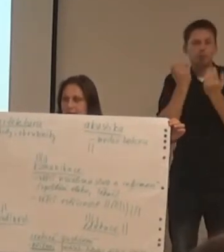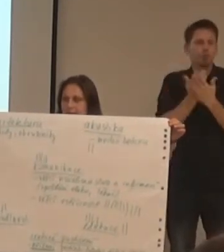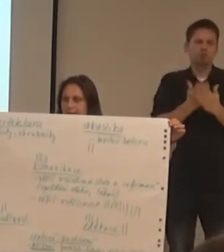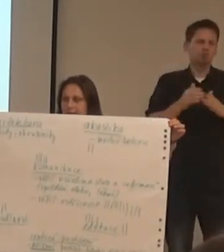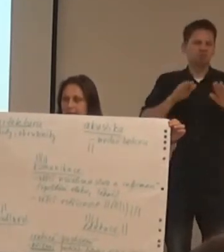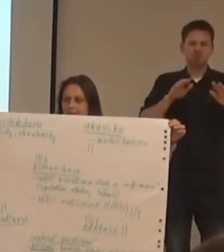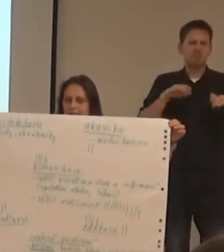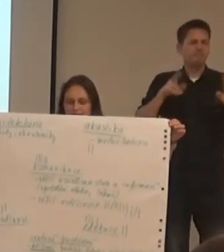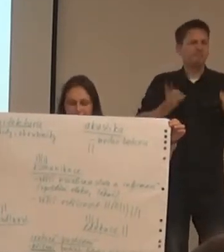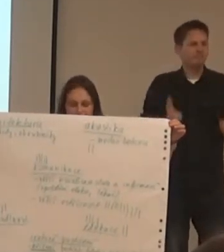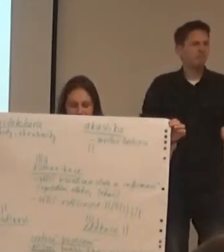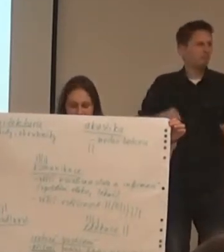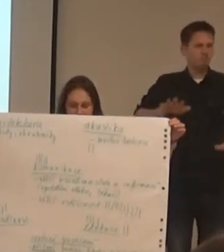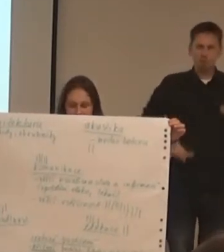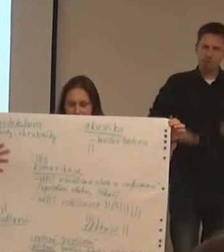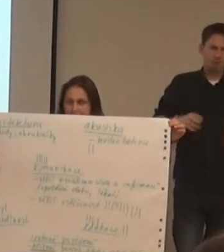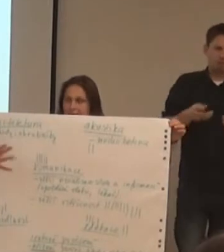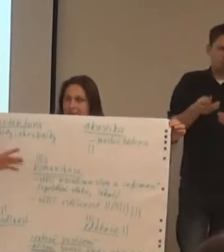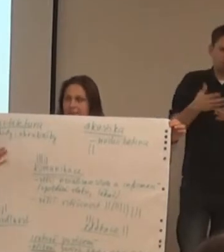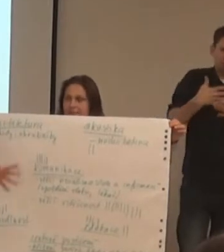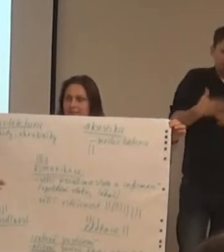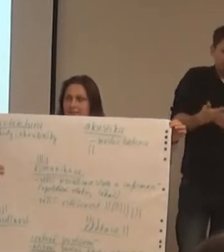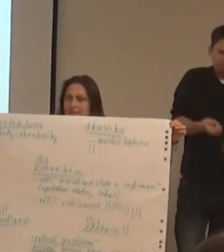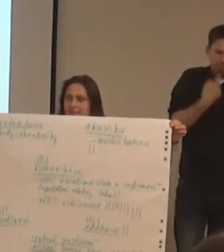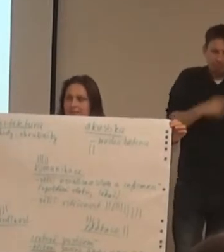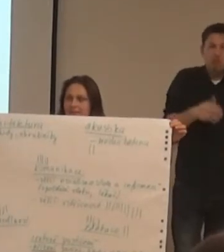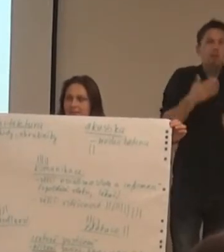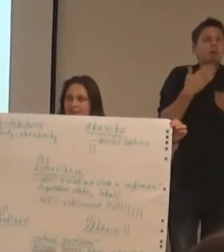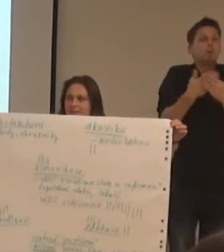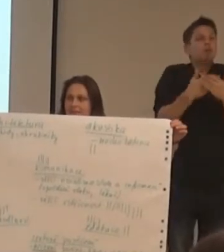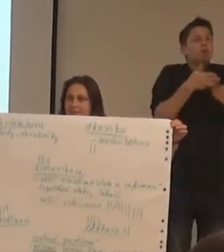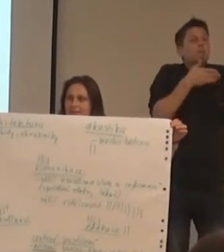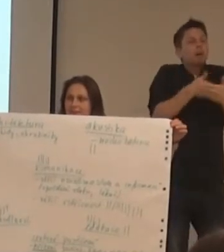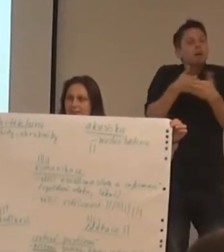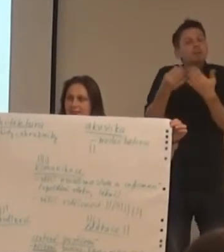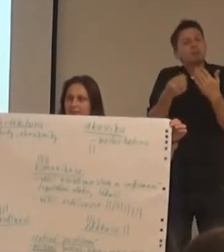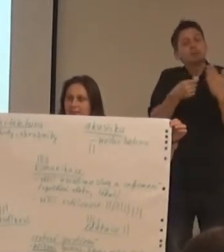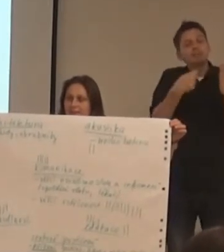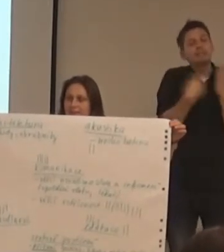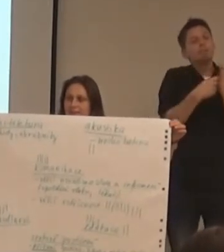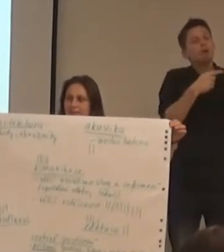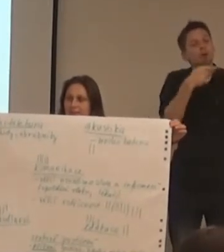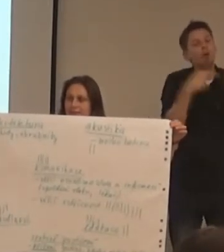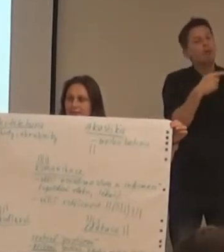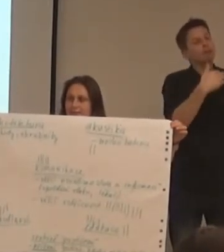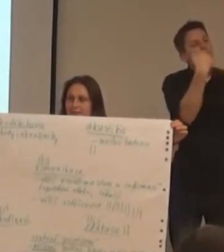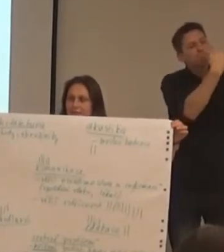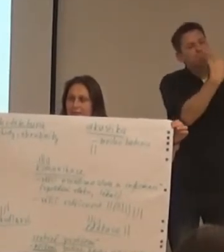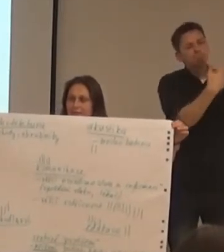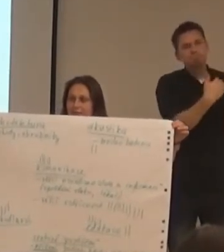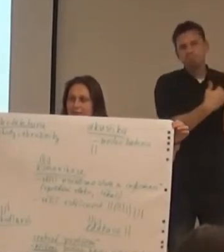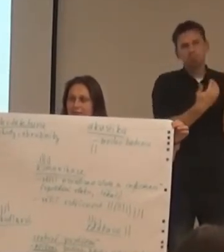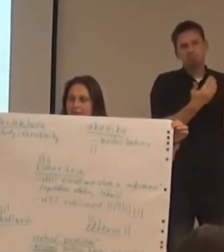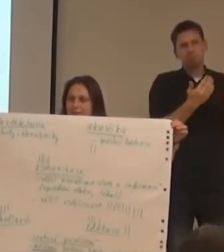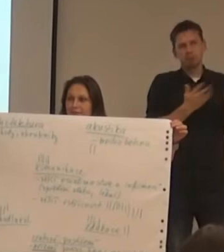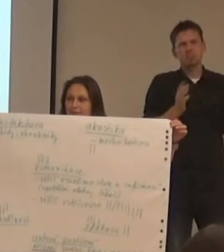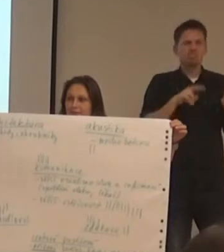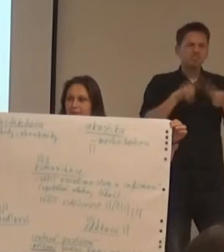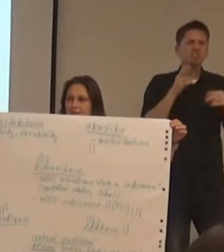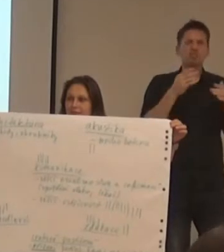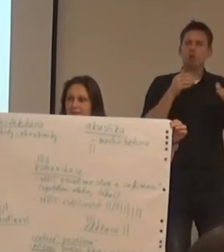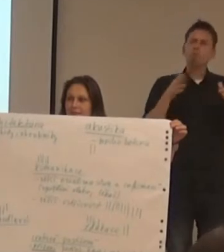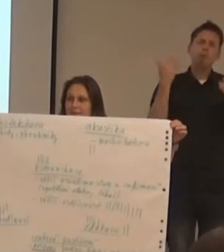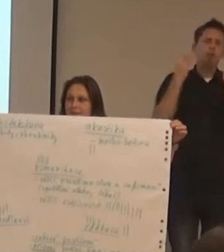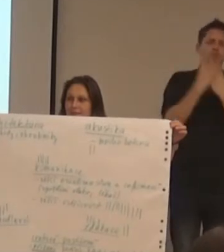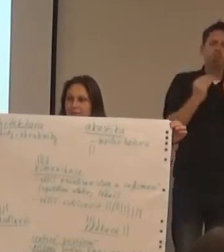Takže nedotkli jsme se až na línky u žádných konkrétních bariér, které bychom začali hned řešit, odstraňovat, spíše jsme zůstali